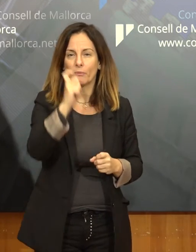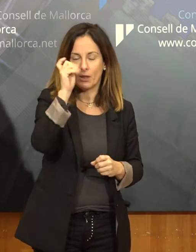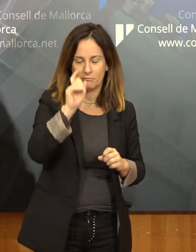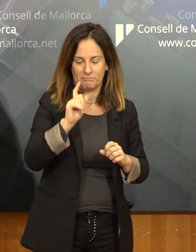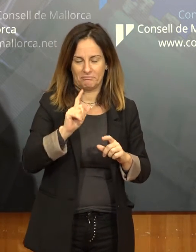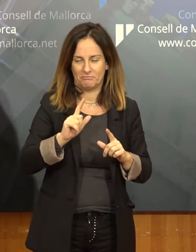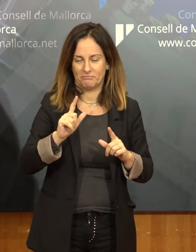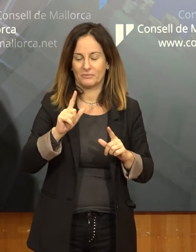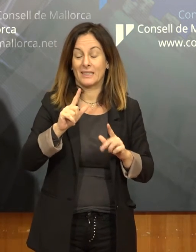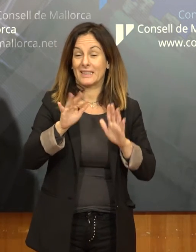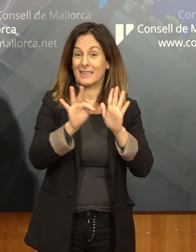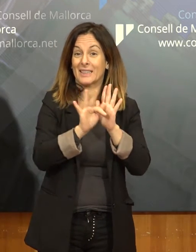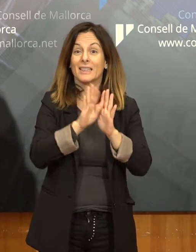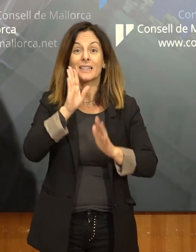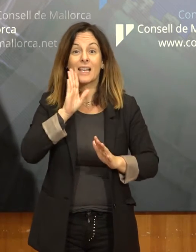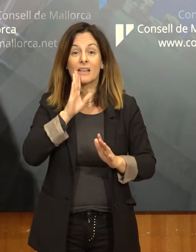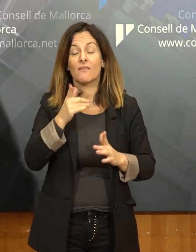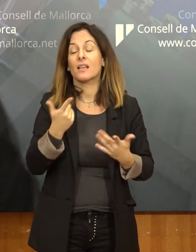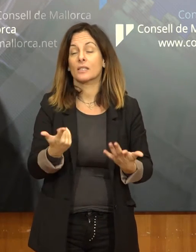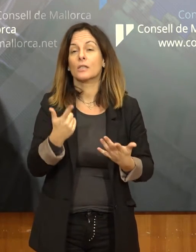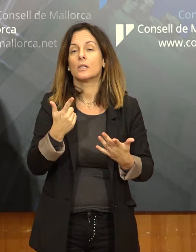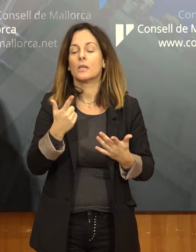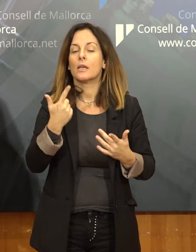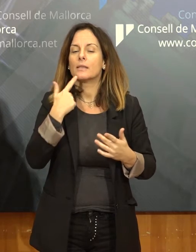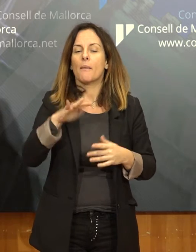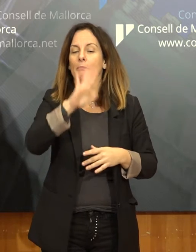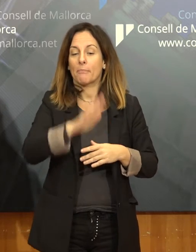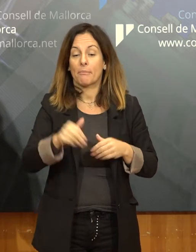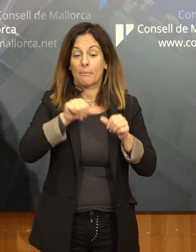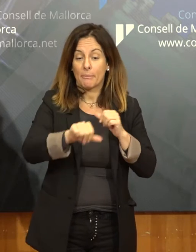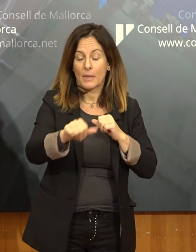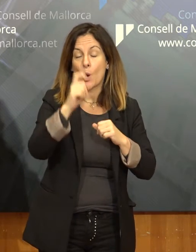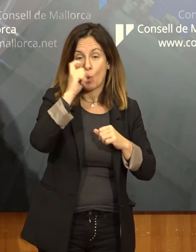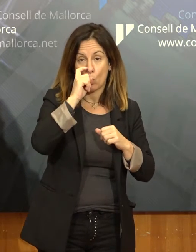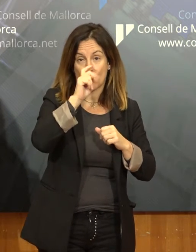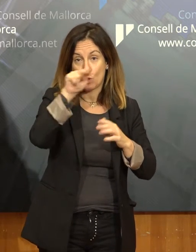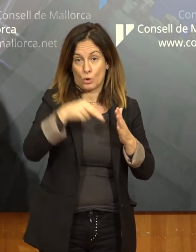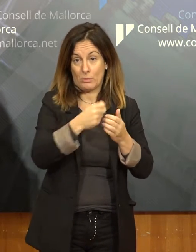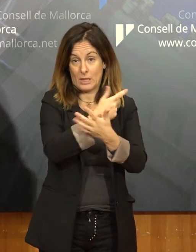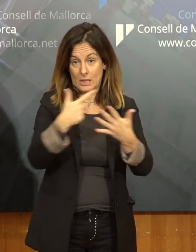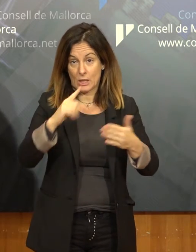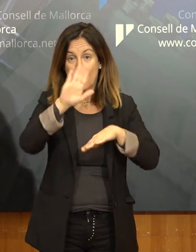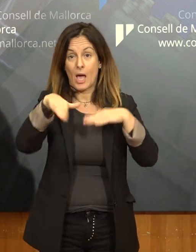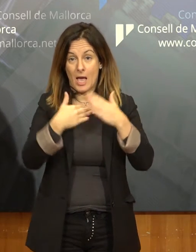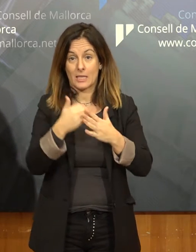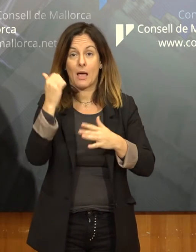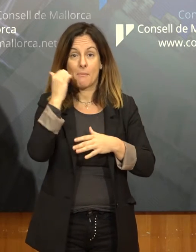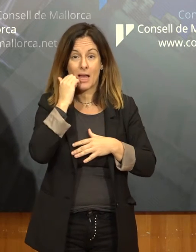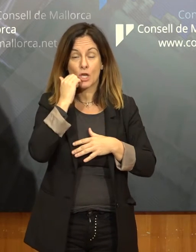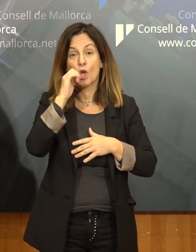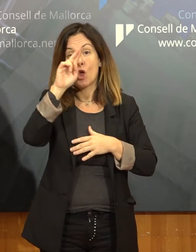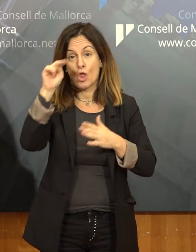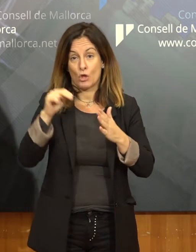Un moment. Són tarifes que són una previsió que impliquen des de juny de 2017 a maig de 2018.